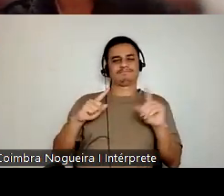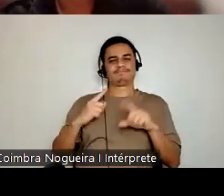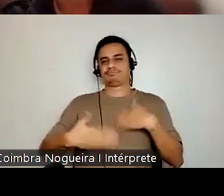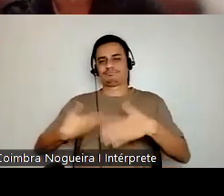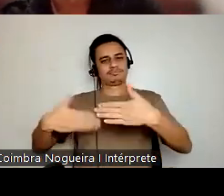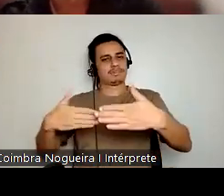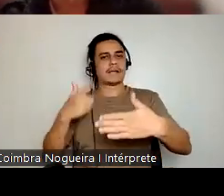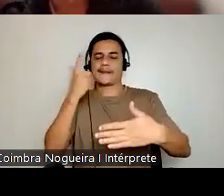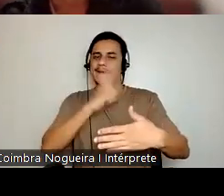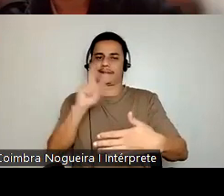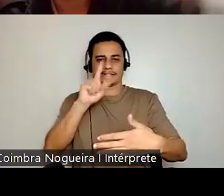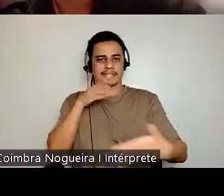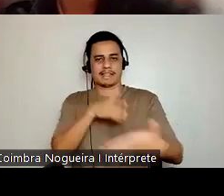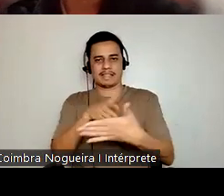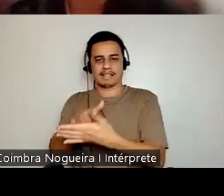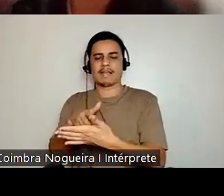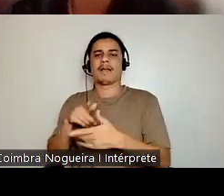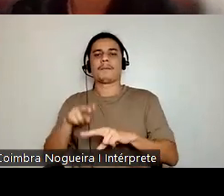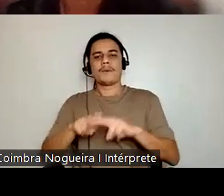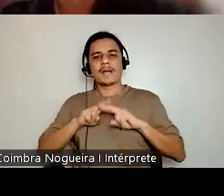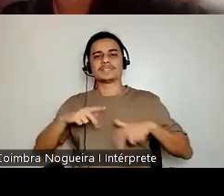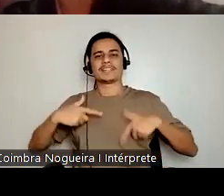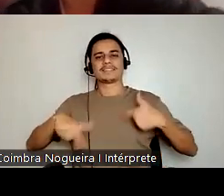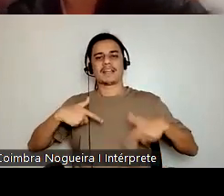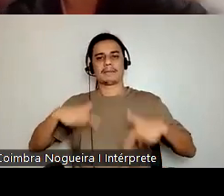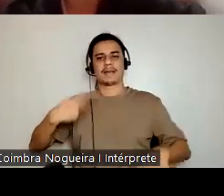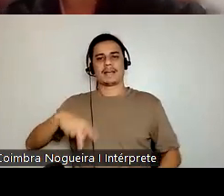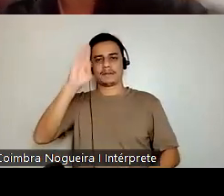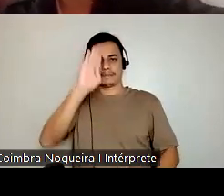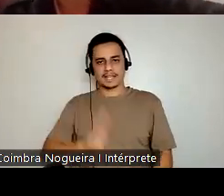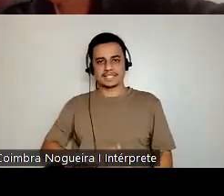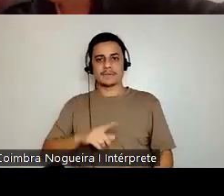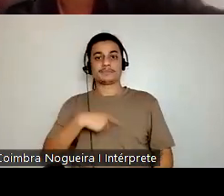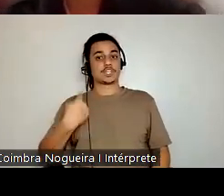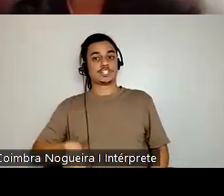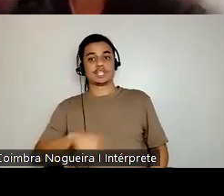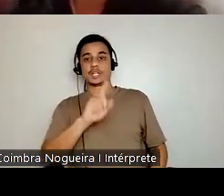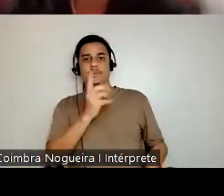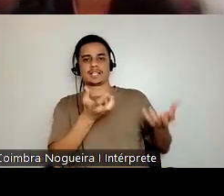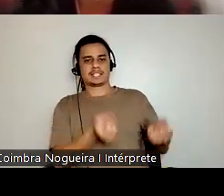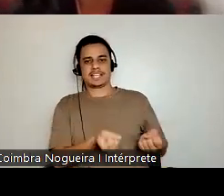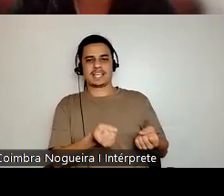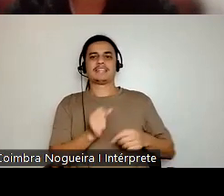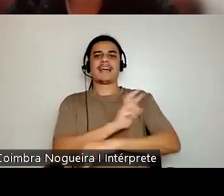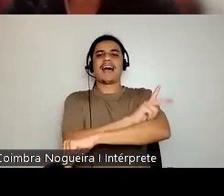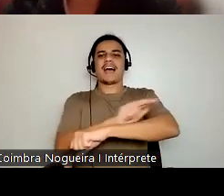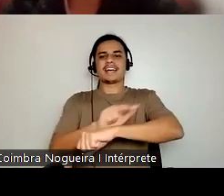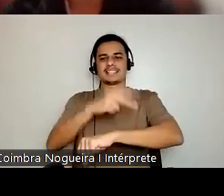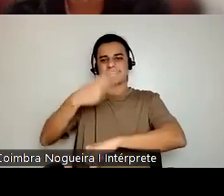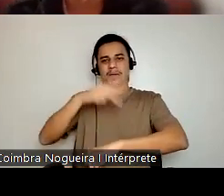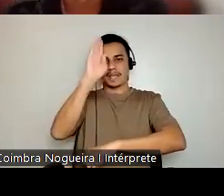de condições de trabalho no Brasil, a China é contra questões raciais do Brasil,